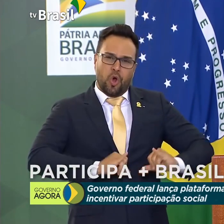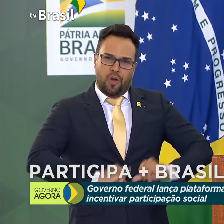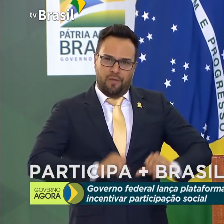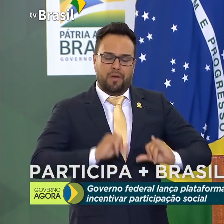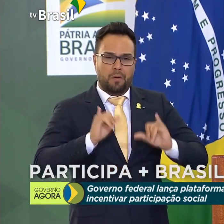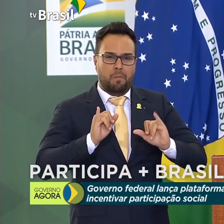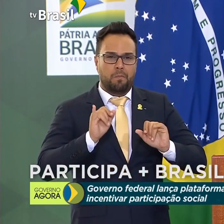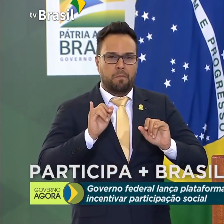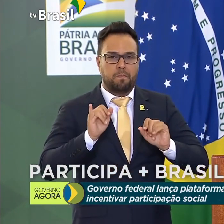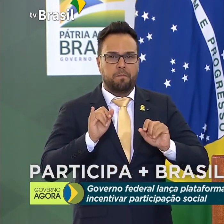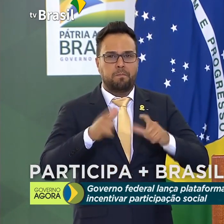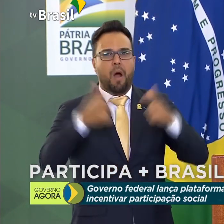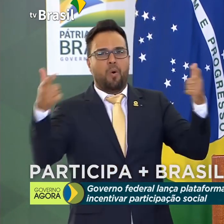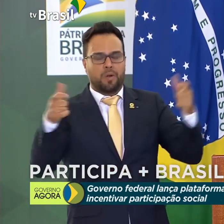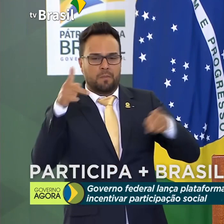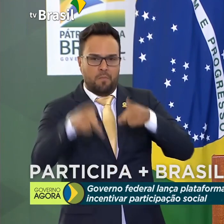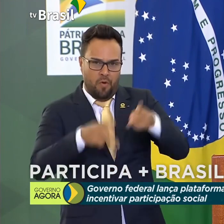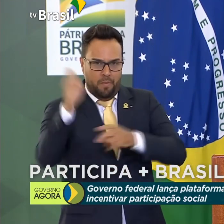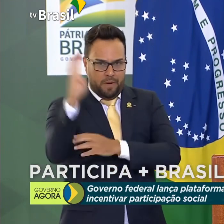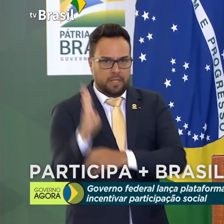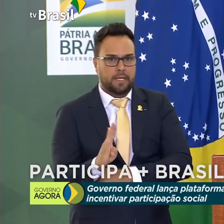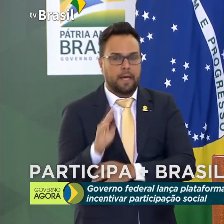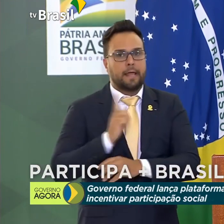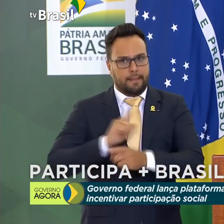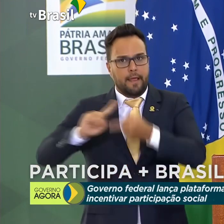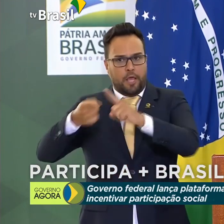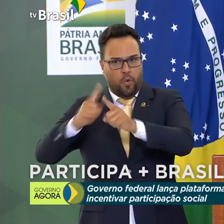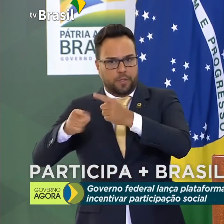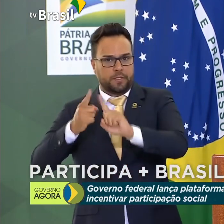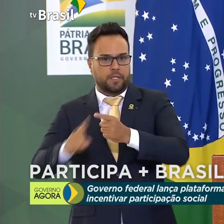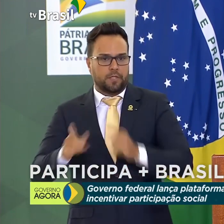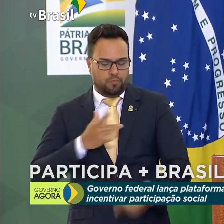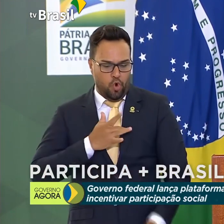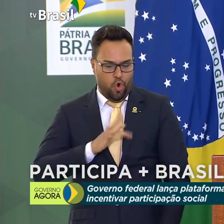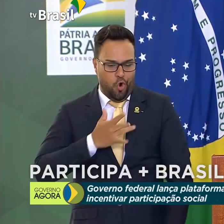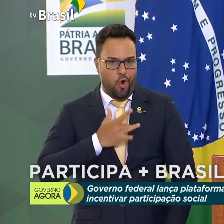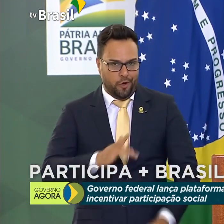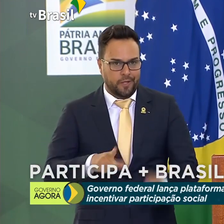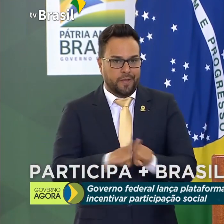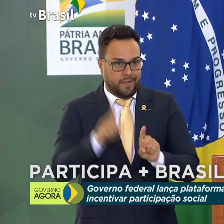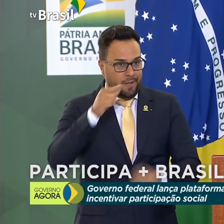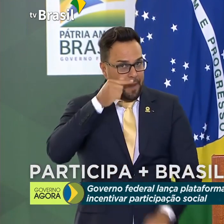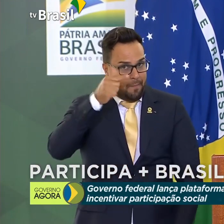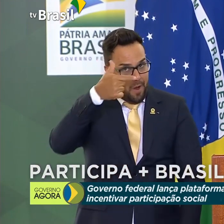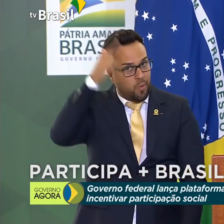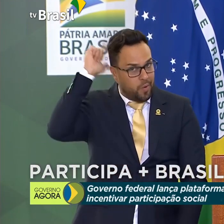grande parte dos brasileiros. Estamos negociando com o Aníquio Lelizoni, Paulo Guedes,